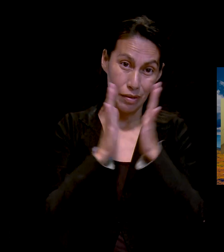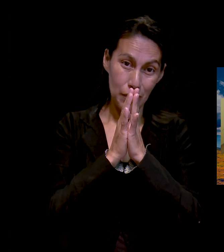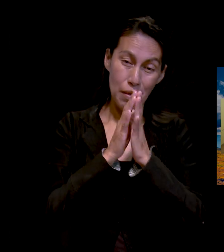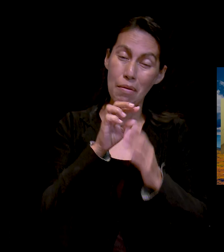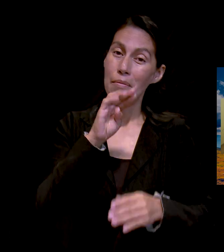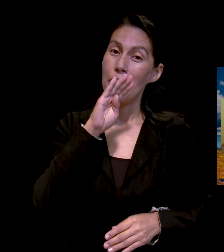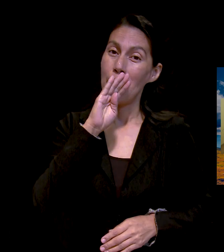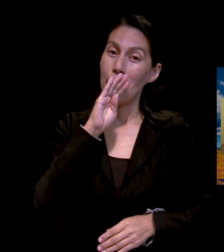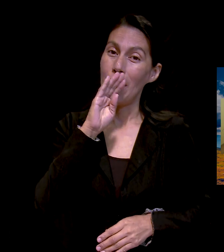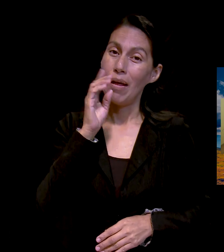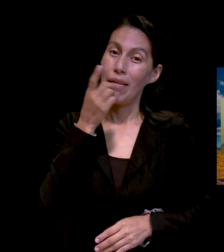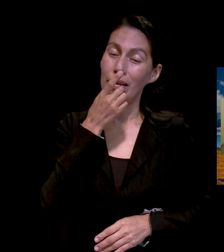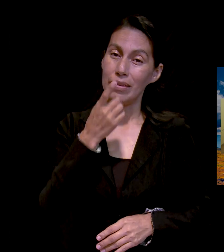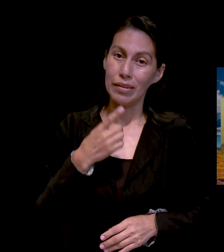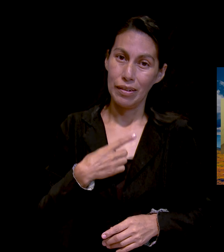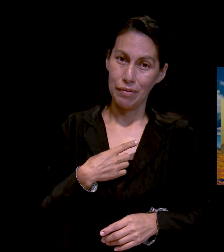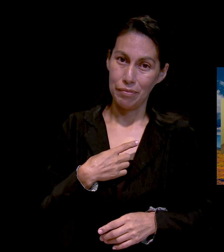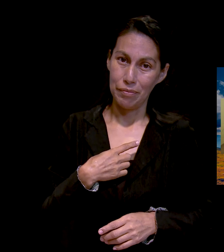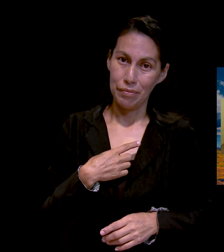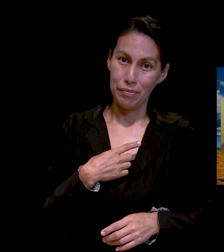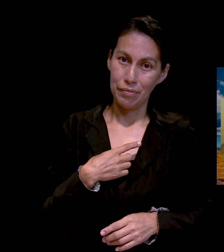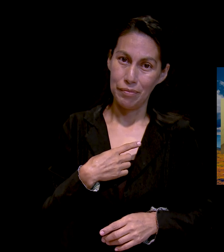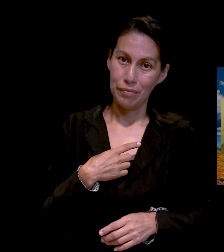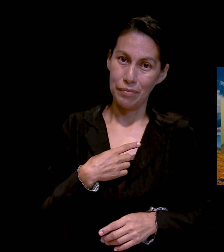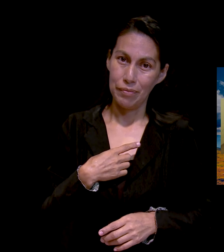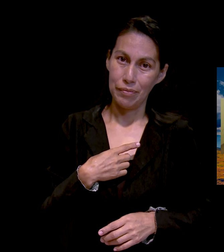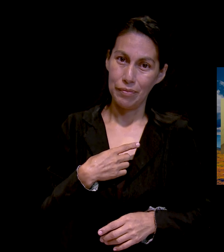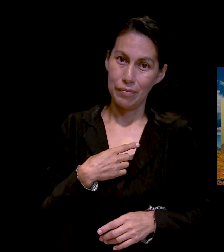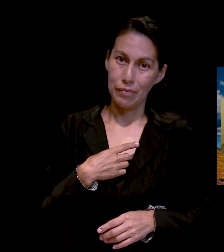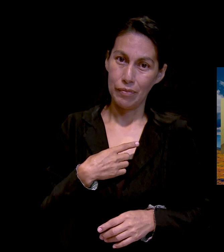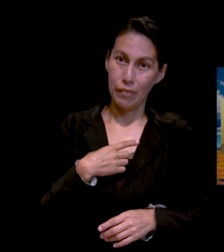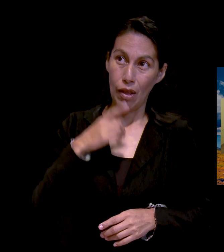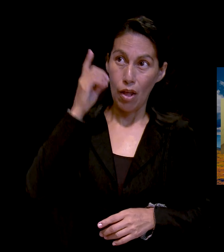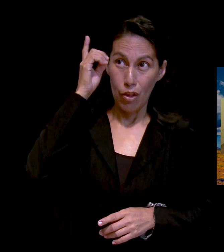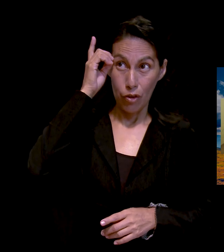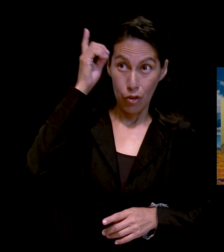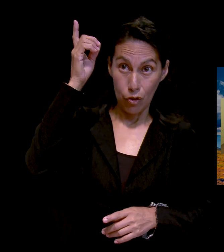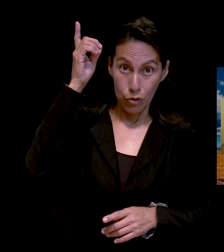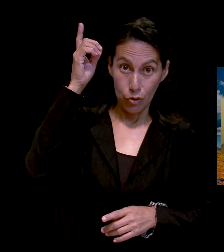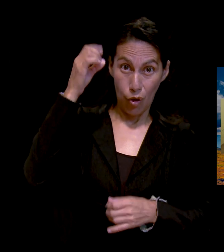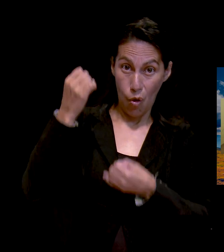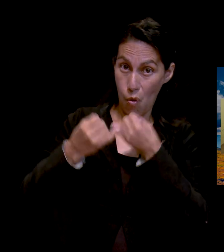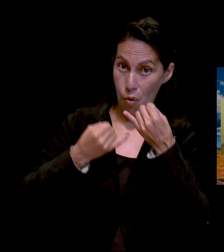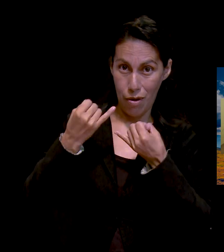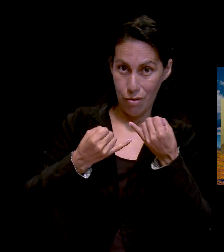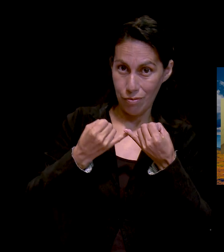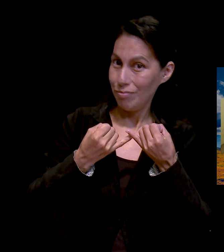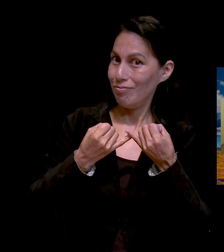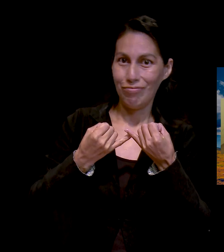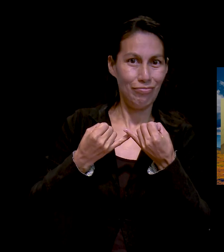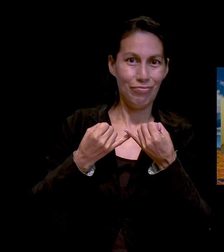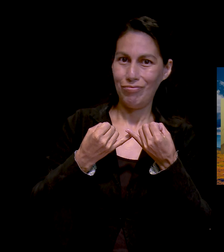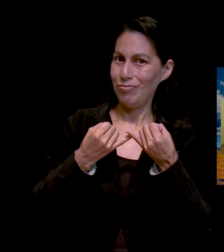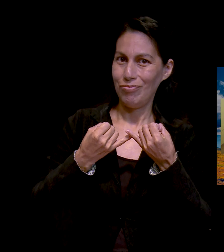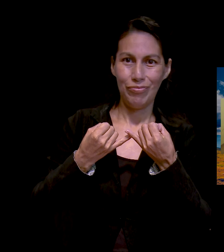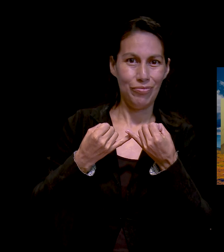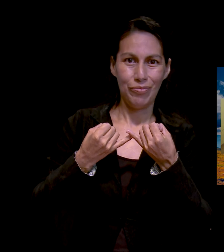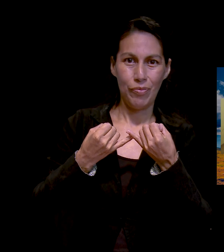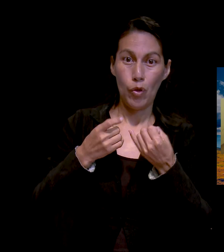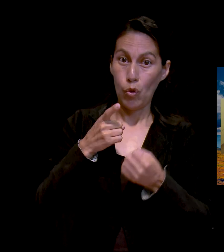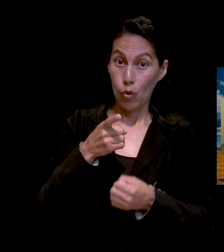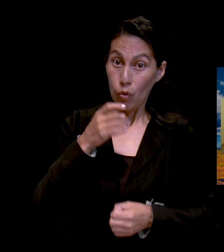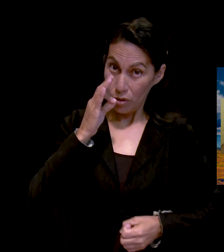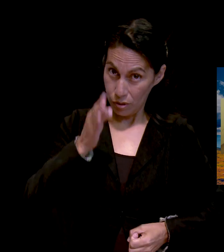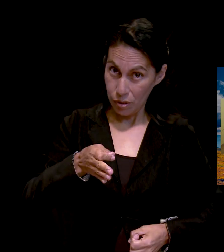mi madre me decía y ella siempre me decía, con Dios no se juega. Y entonces decía,